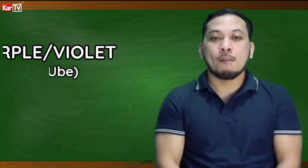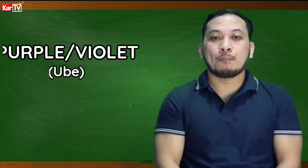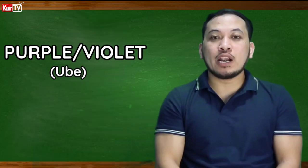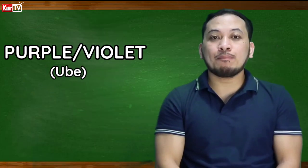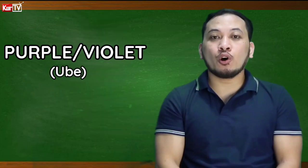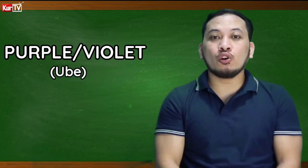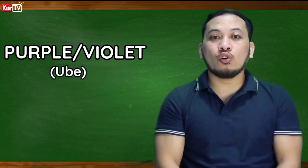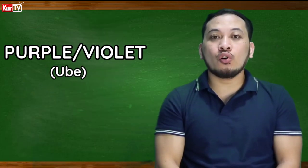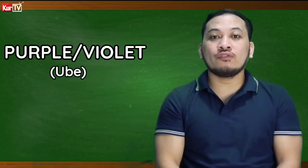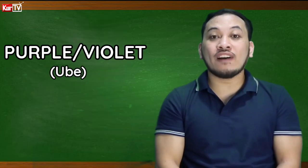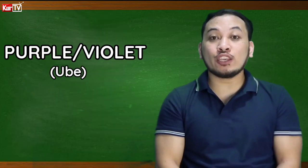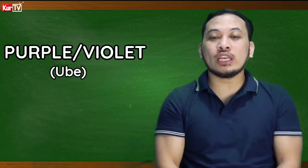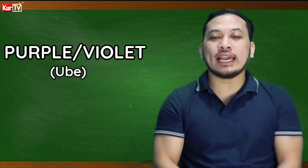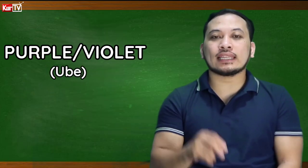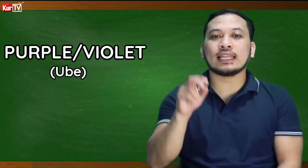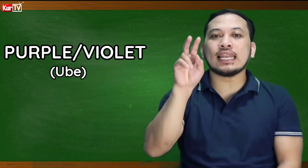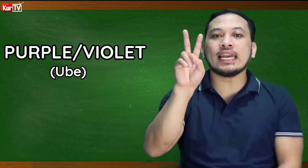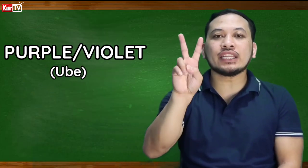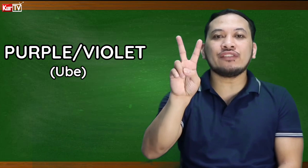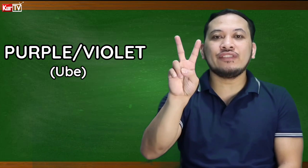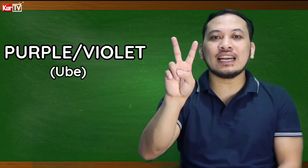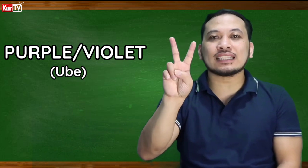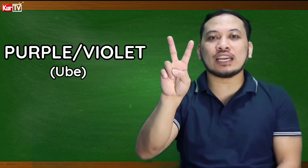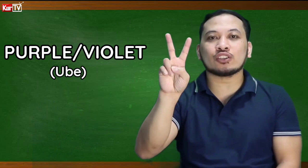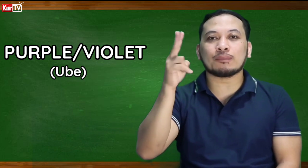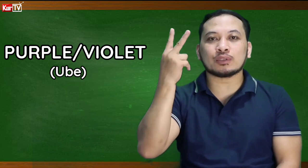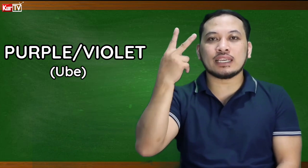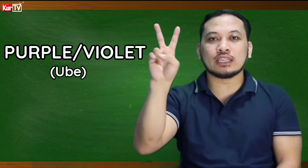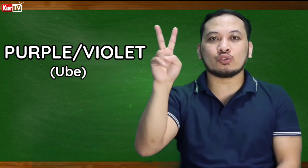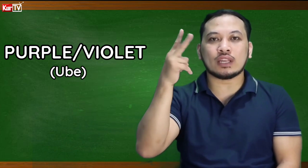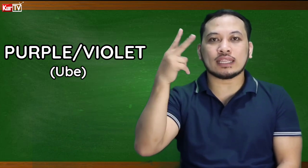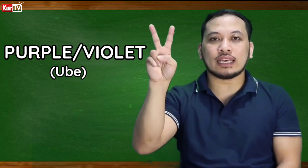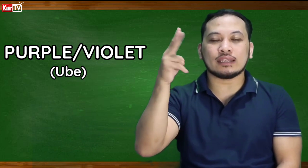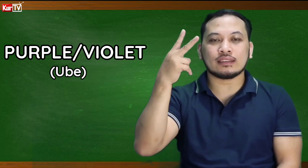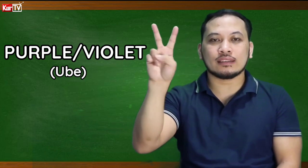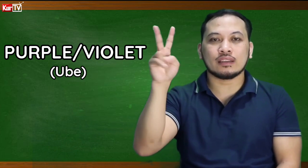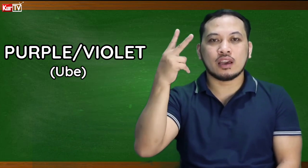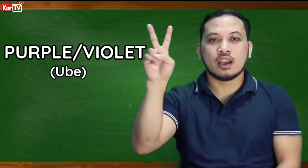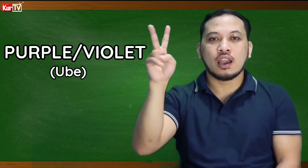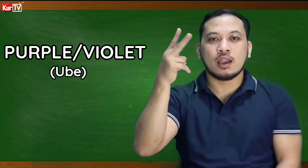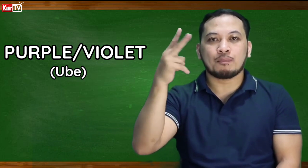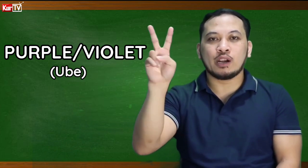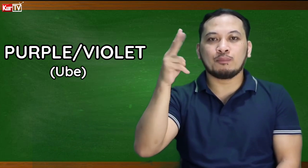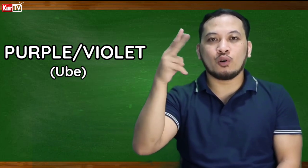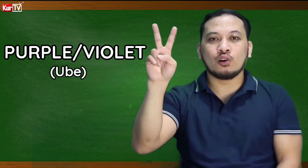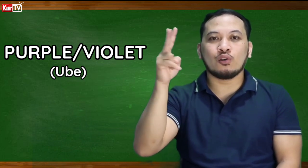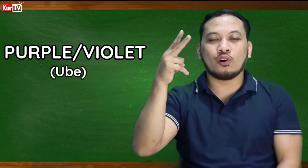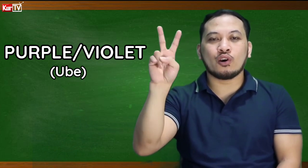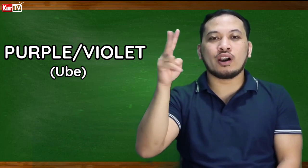purple or violet naka letter V lang tayo, tapos i-ganto natin purple or